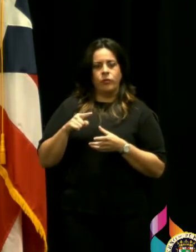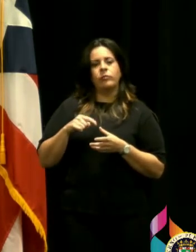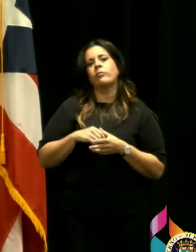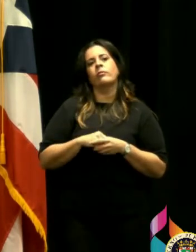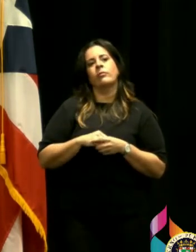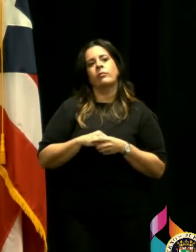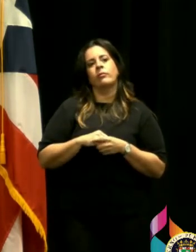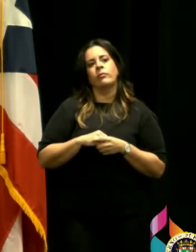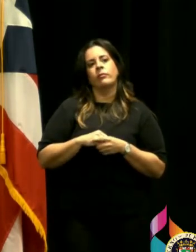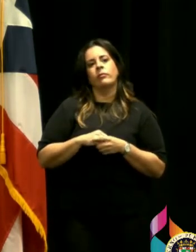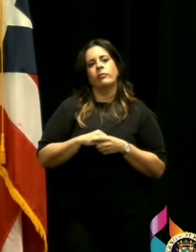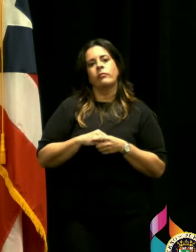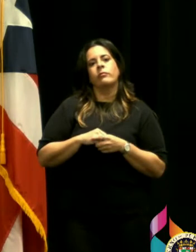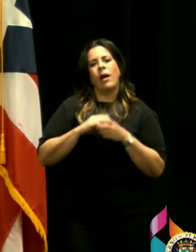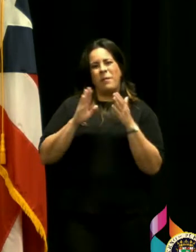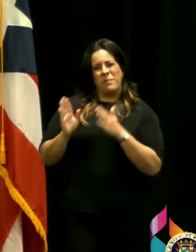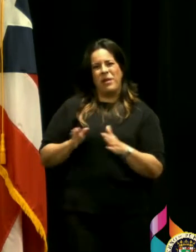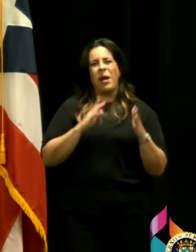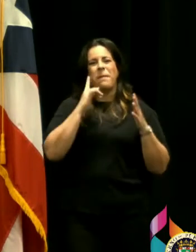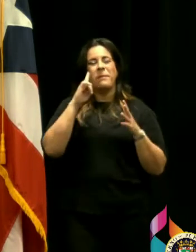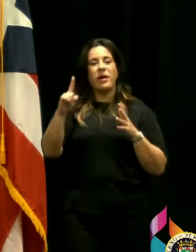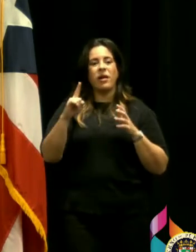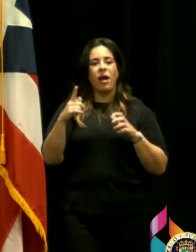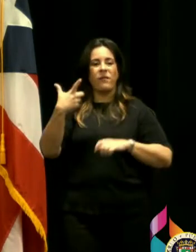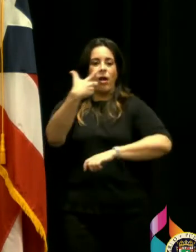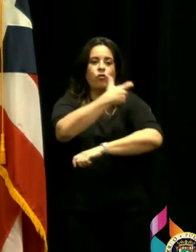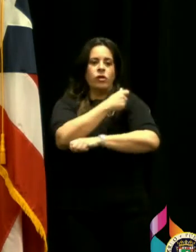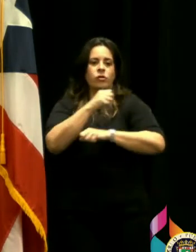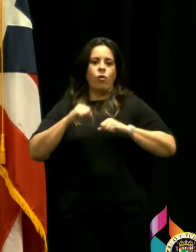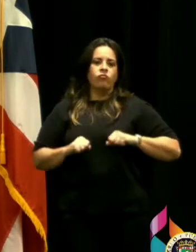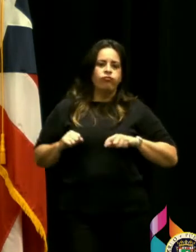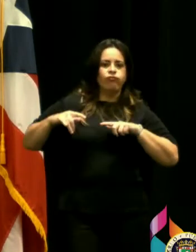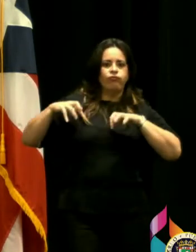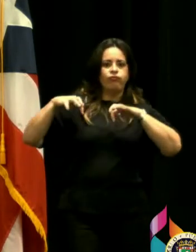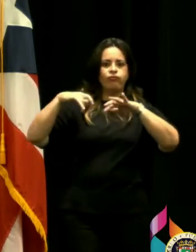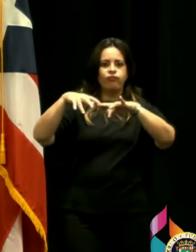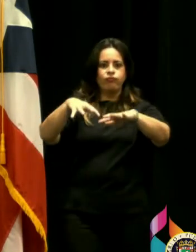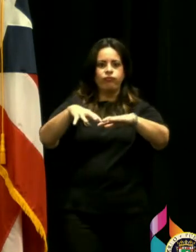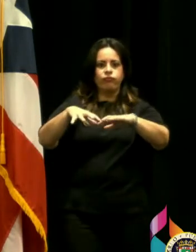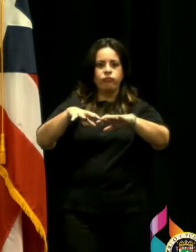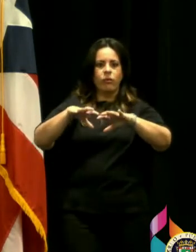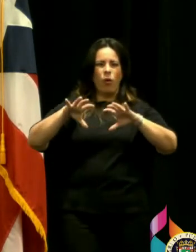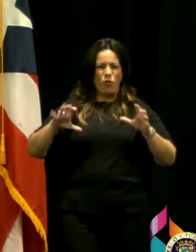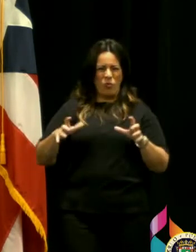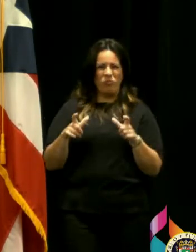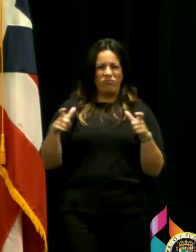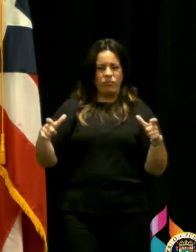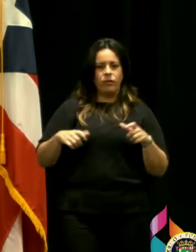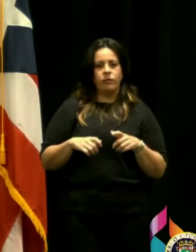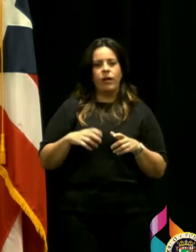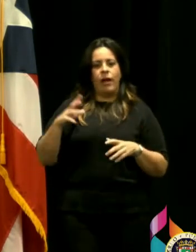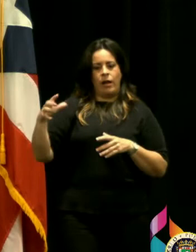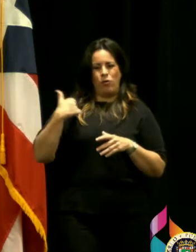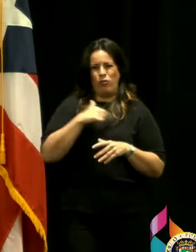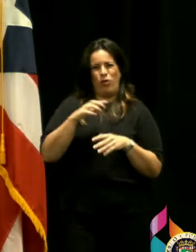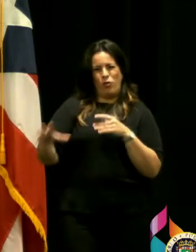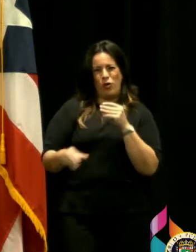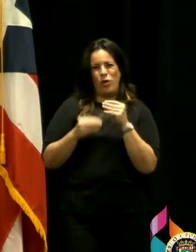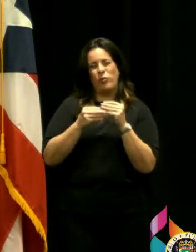promueven la vacunación masiva hoy incluimos entre otros